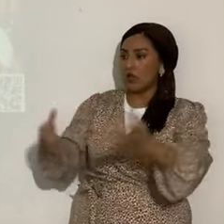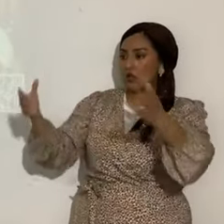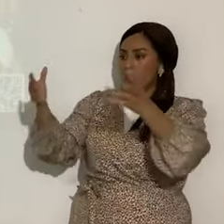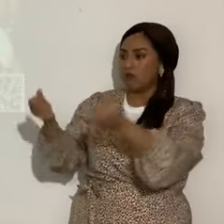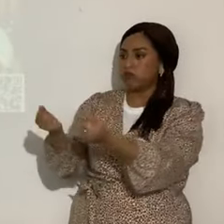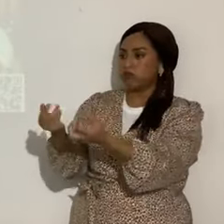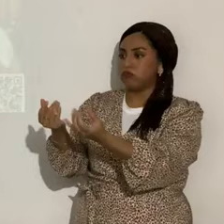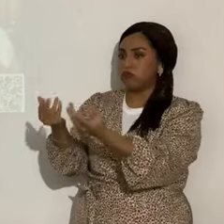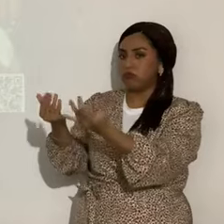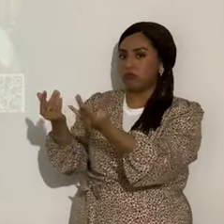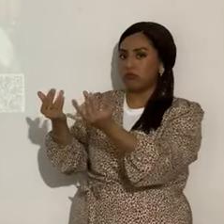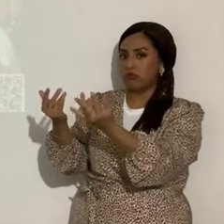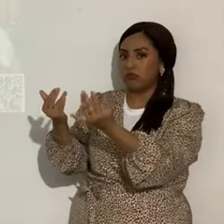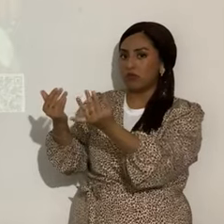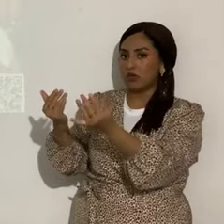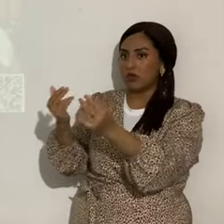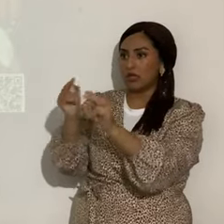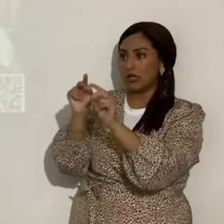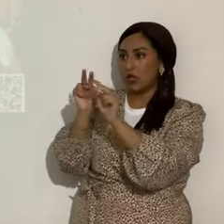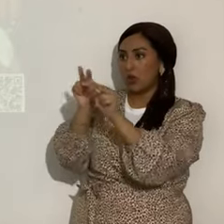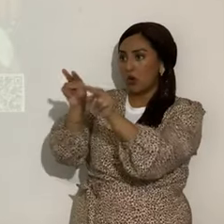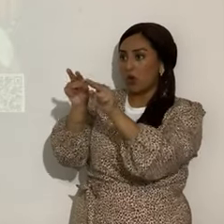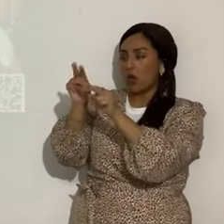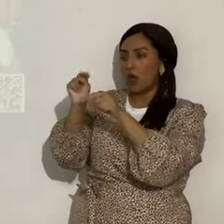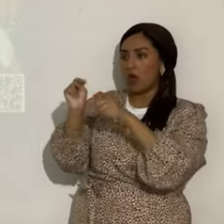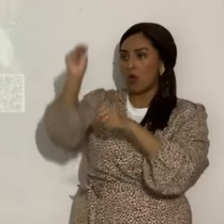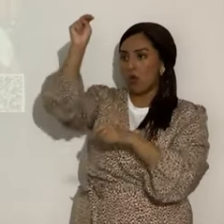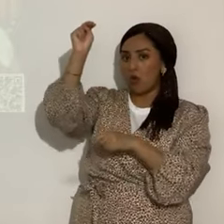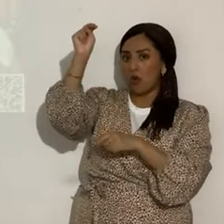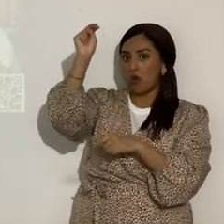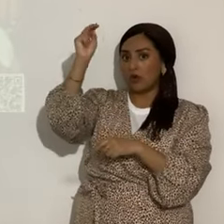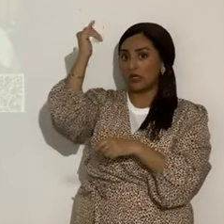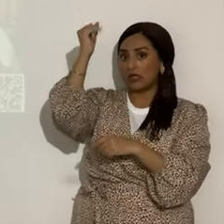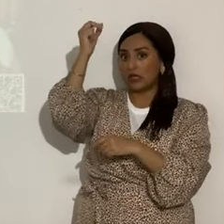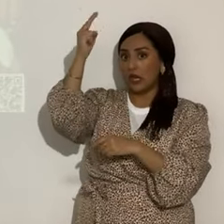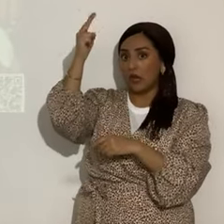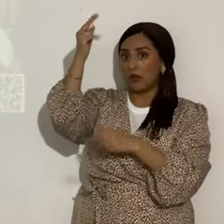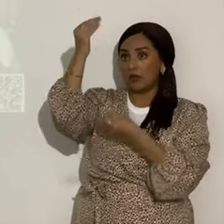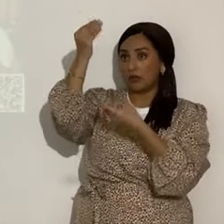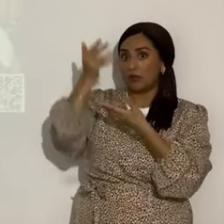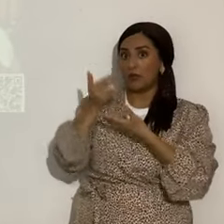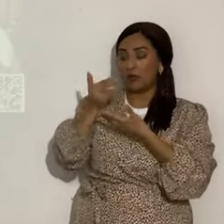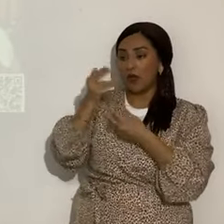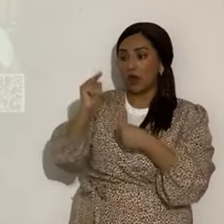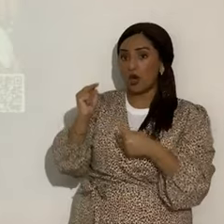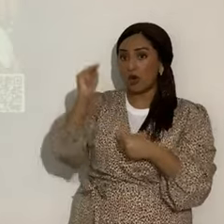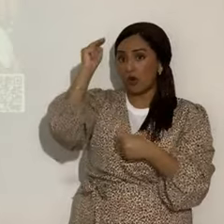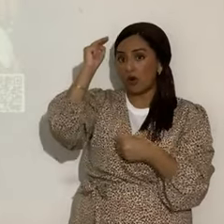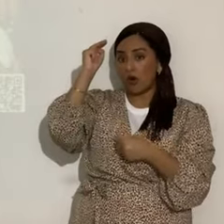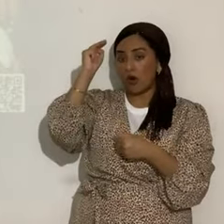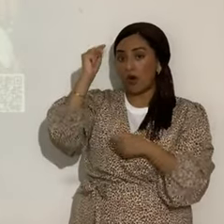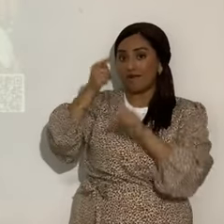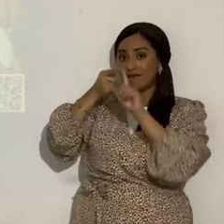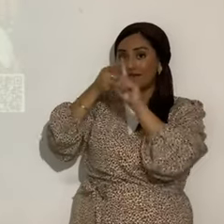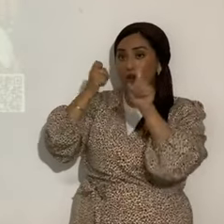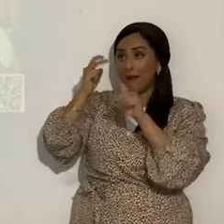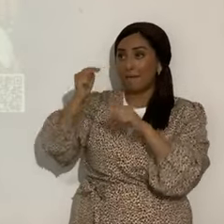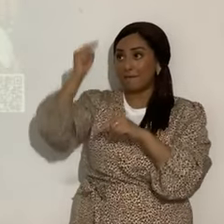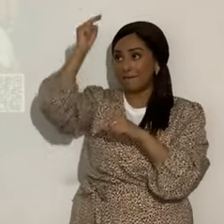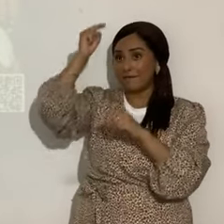y su faz está hacia el norte. Me dijo Yahweh, el norte, perdón, dijo, del norte se soltará el mal